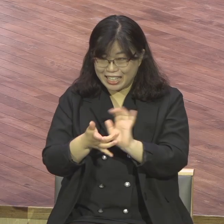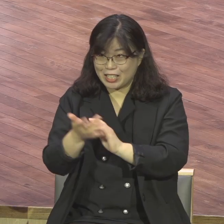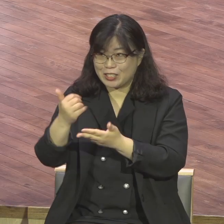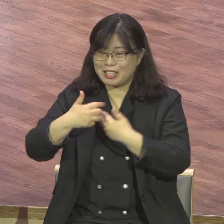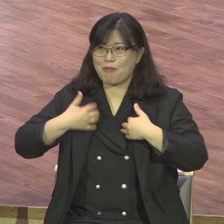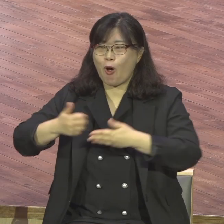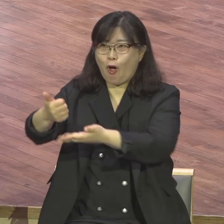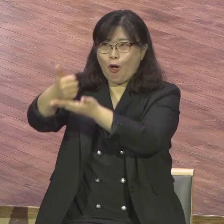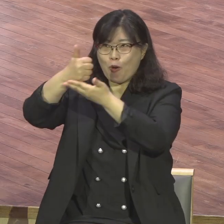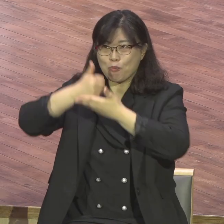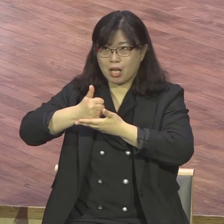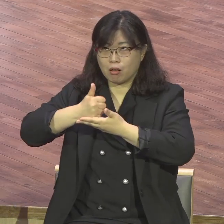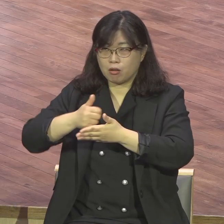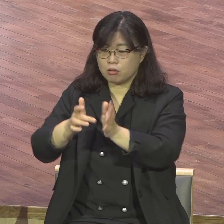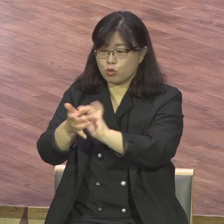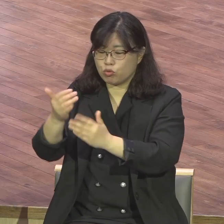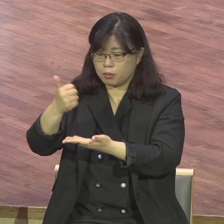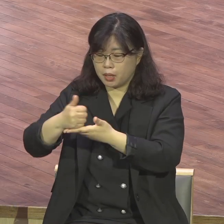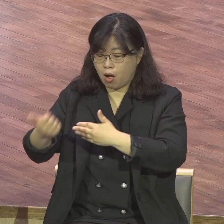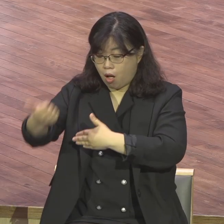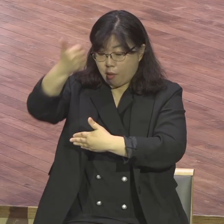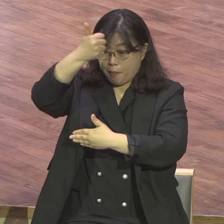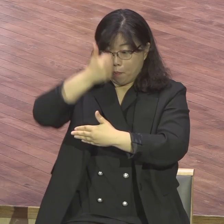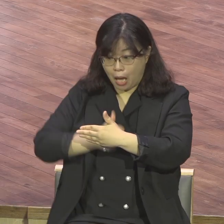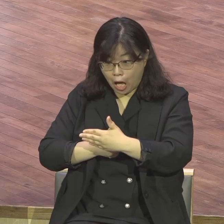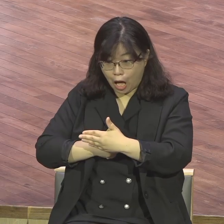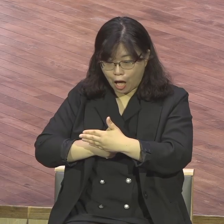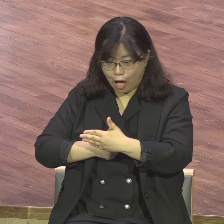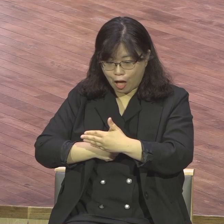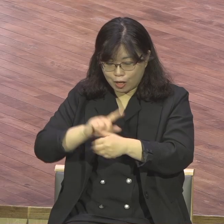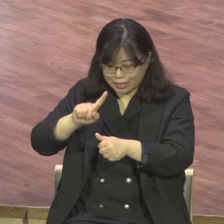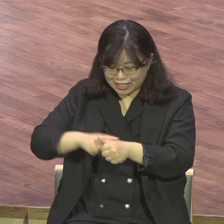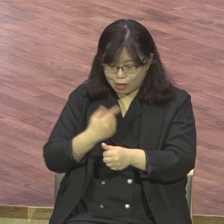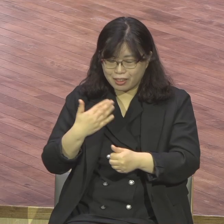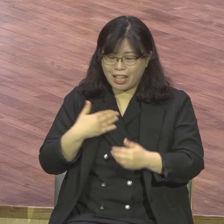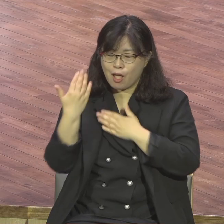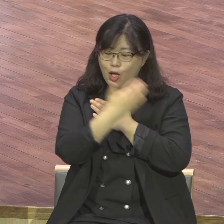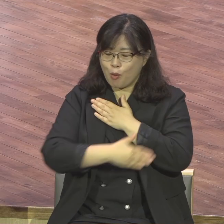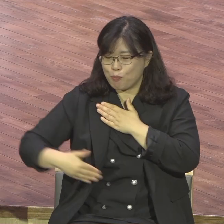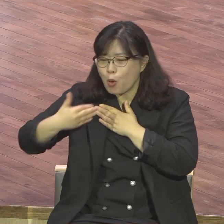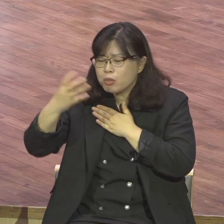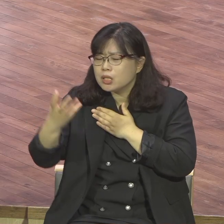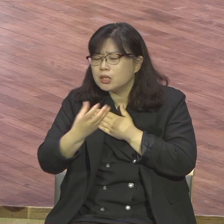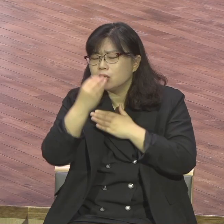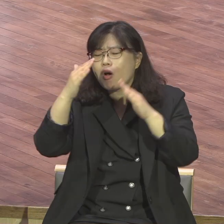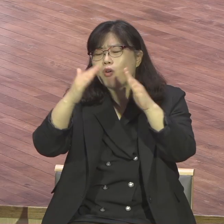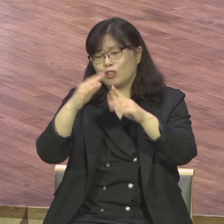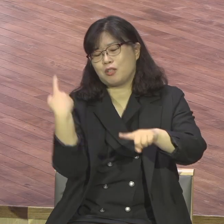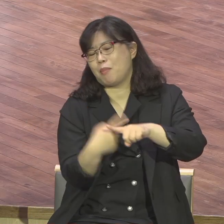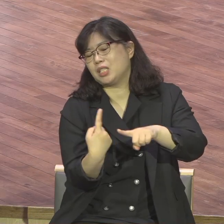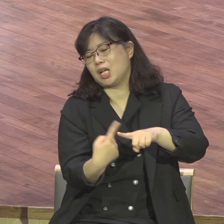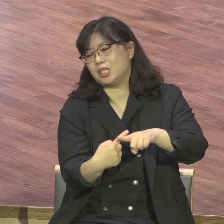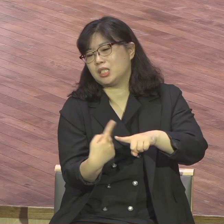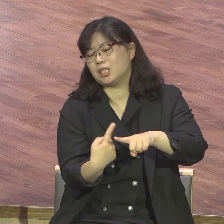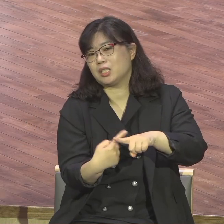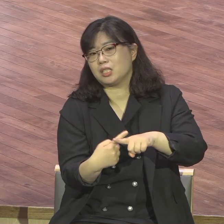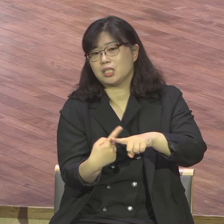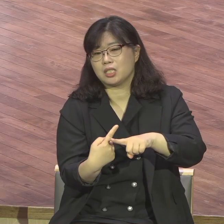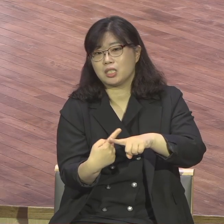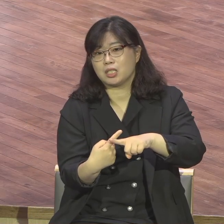하나님의 성전이요 예수 그리스도를 영접하는 순간에 그리스도 영이 성령께서